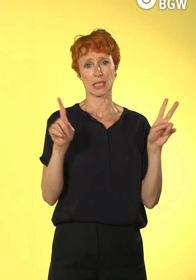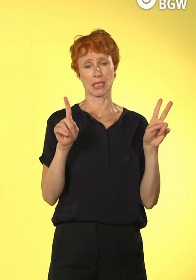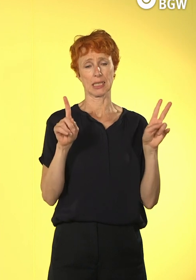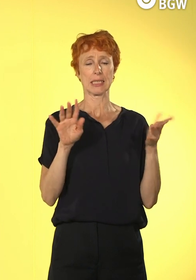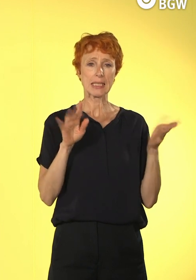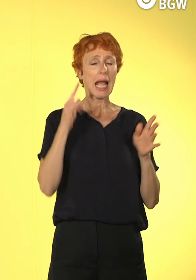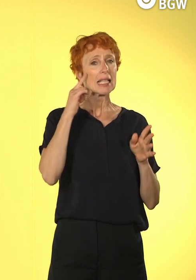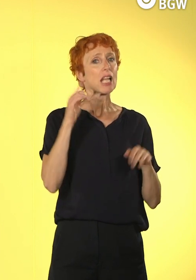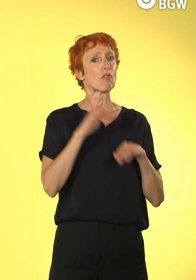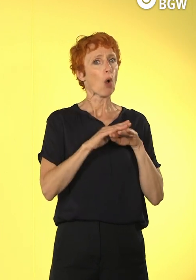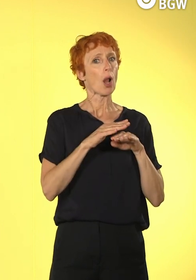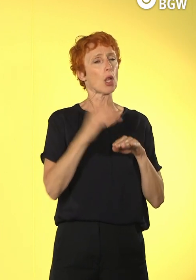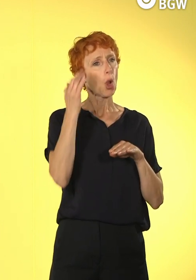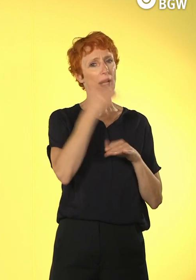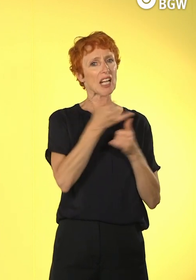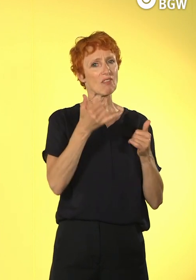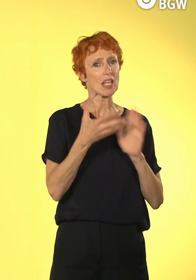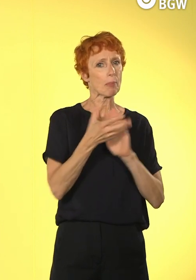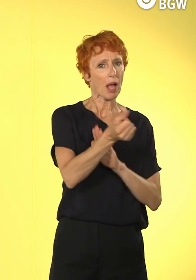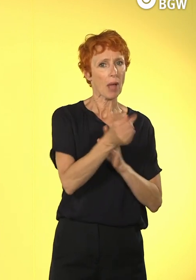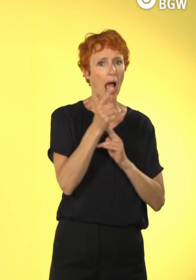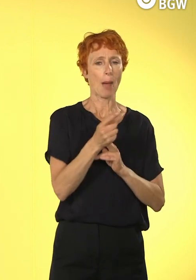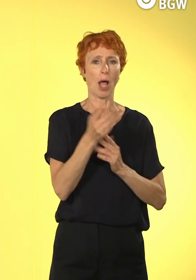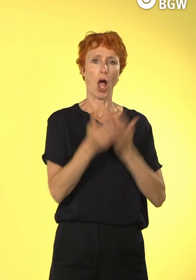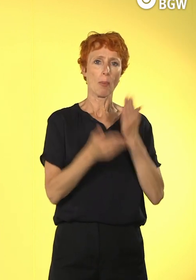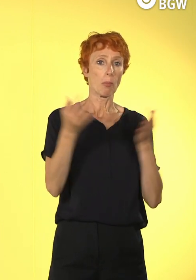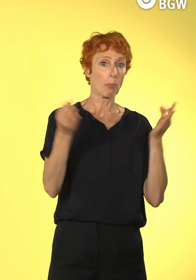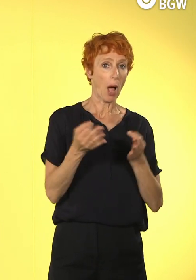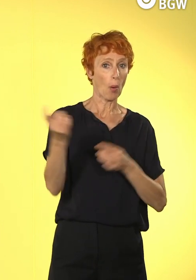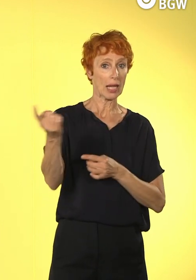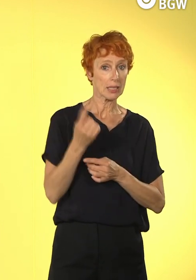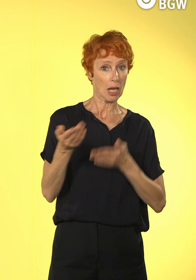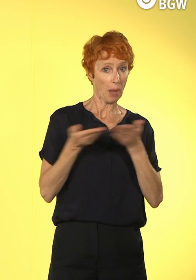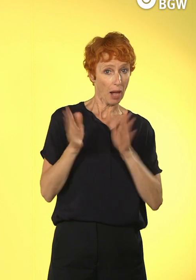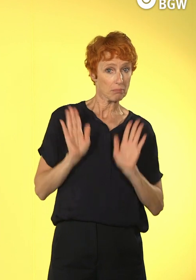finde es sehr sinnvoll, sich da Faktoren zu überlegen. Aber man braucht nicht unbedingt da externe Beratungen.